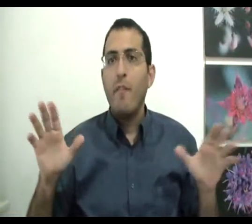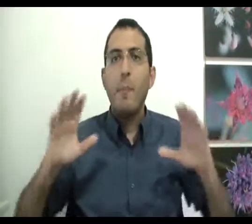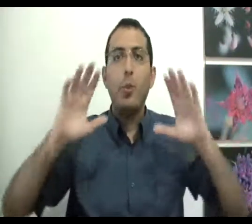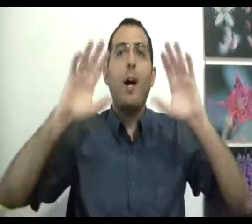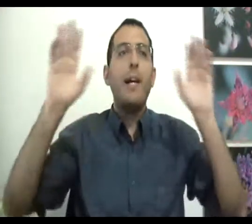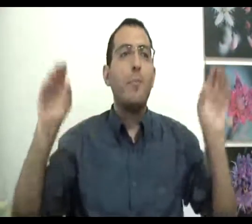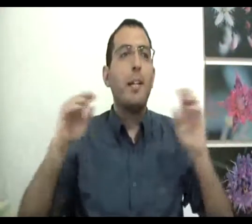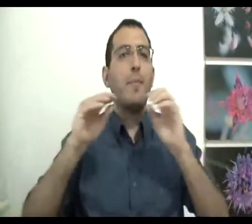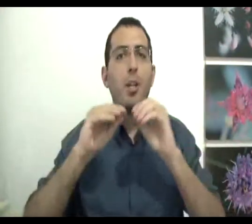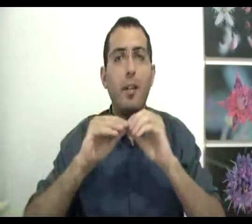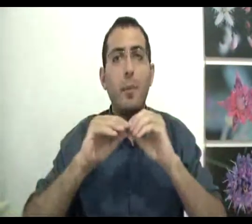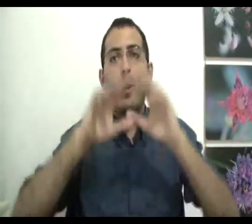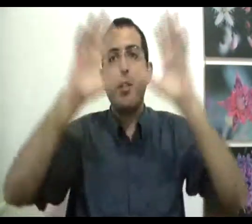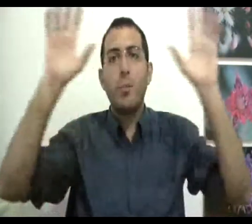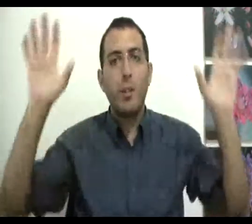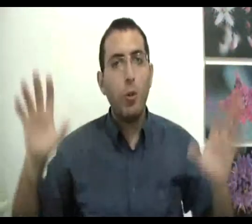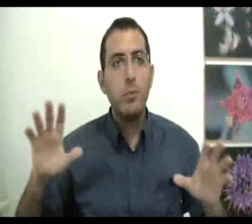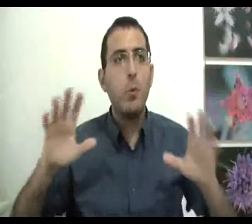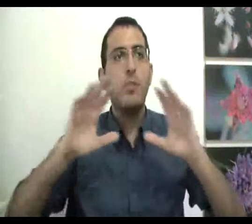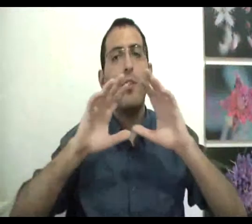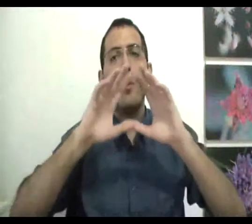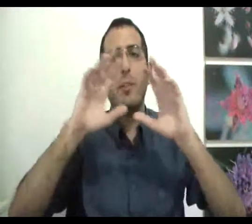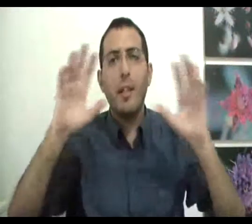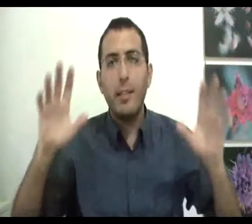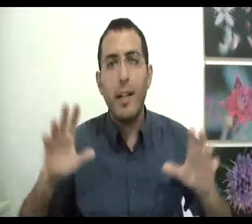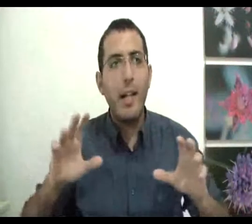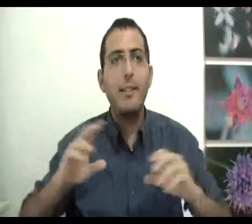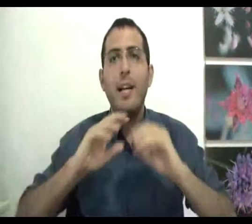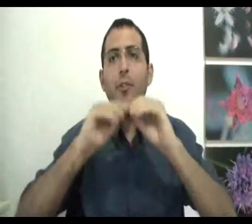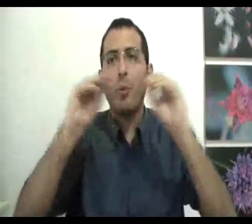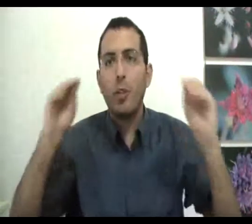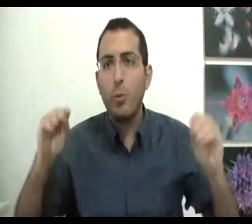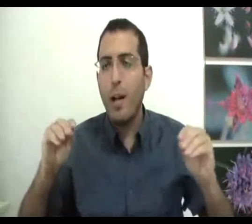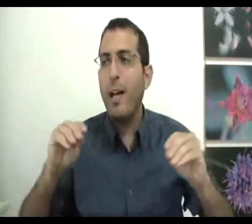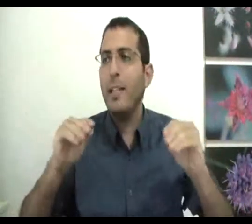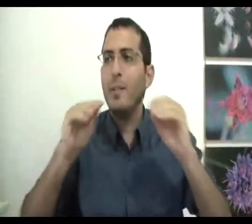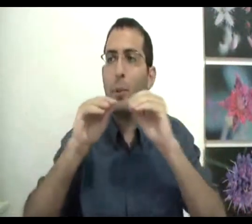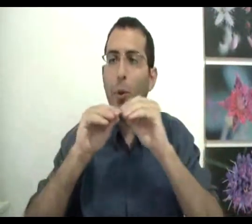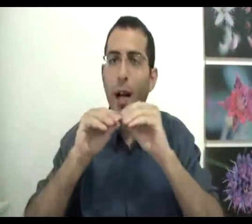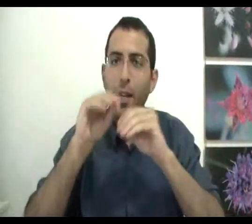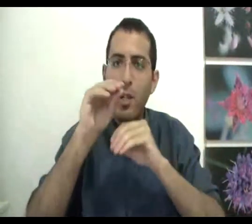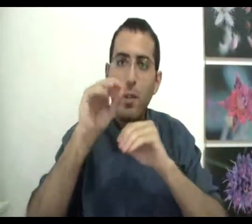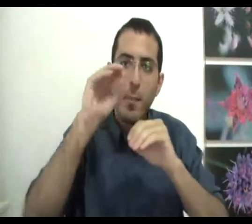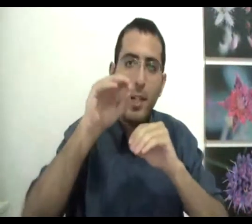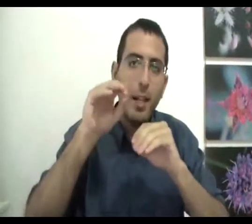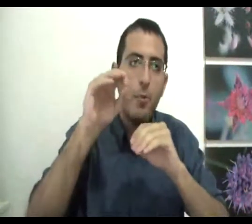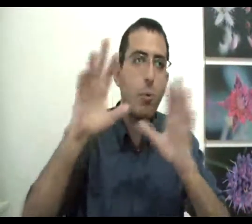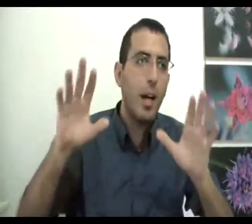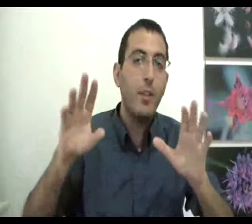ובטוחה יש לנו את הקוסמוס ויש לנו את הגלקסיה ויש לנו את כדור הארץ ובטוחה יש לנו איזה בן אדם שהוא חי ועכשיו